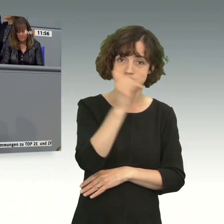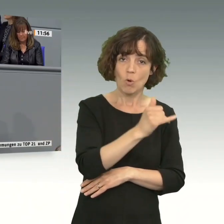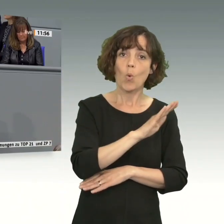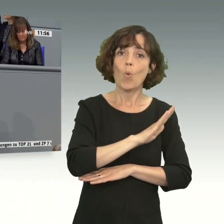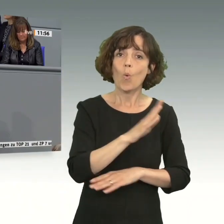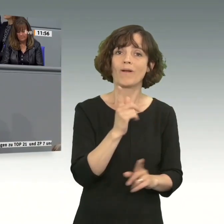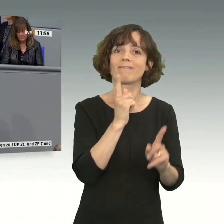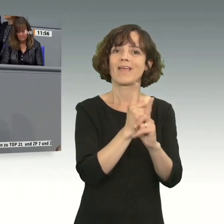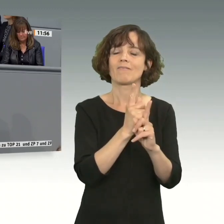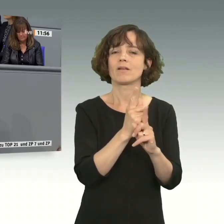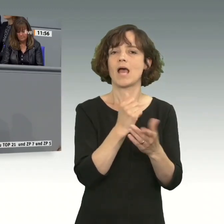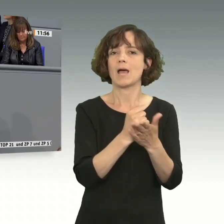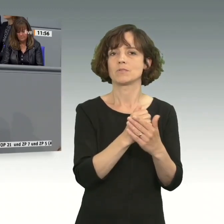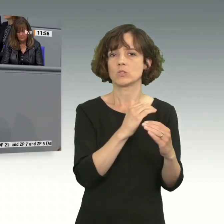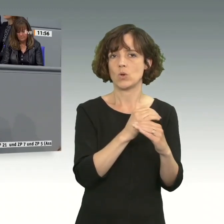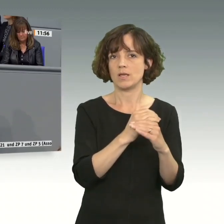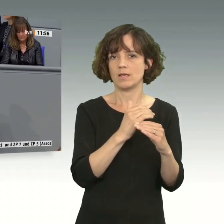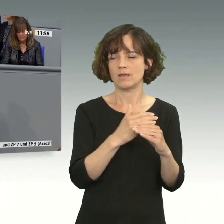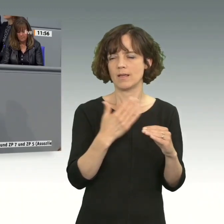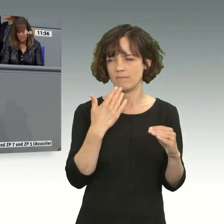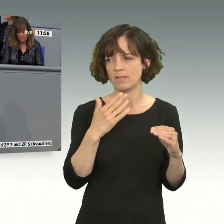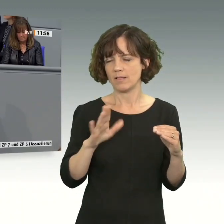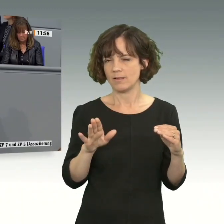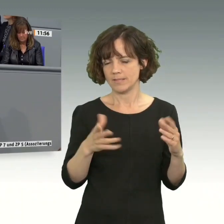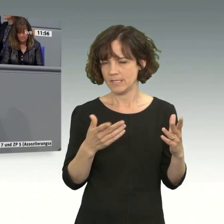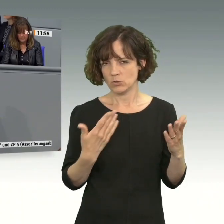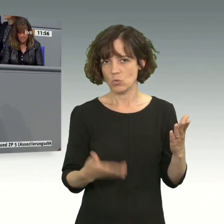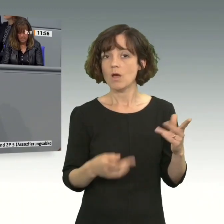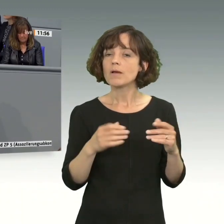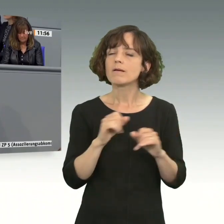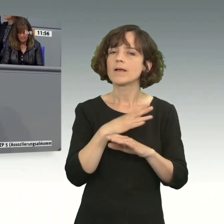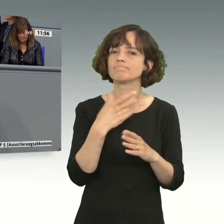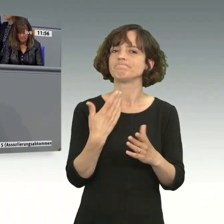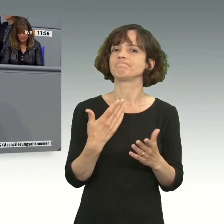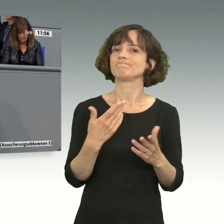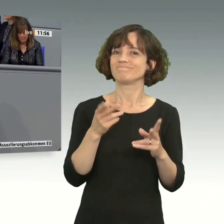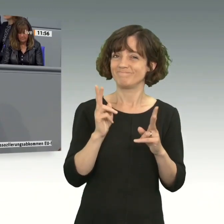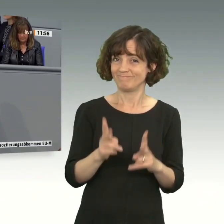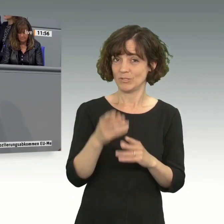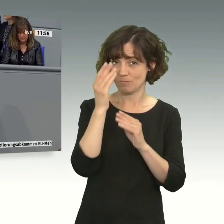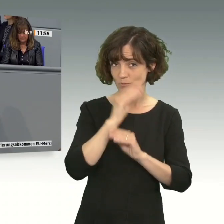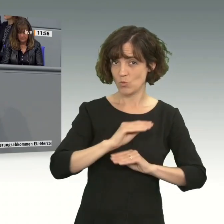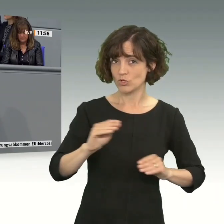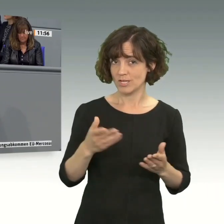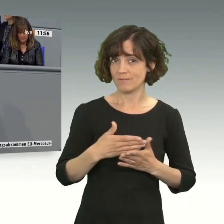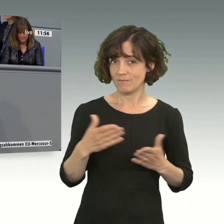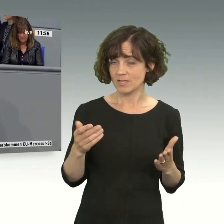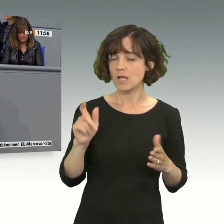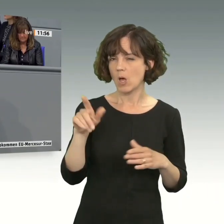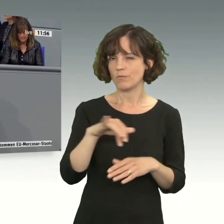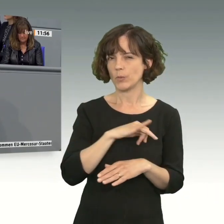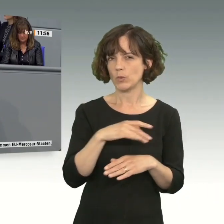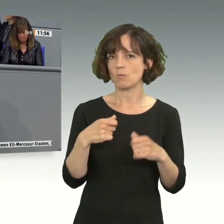Amtskollegen zu treffen. Das sollte sie übrigens besser lassen. Aber es macht eben auch deutlich, dass die eigentliche Botschaft ist, an die grüne